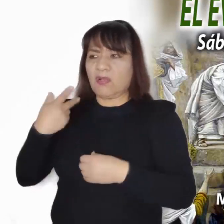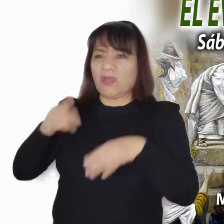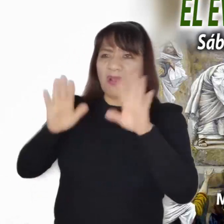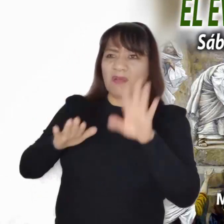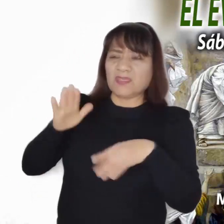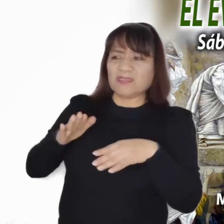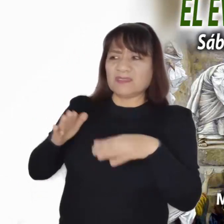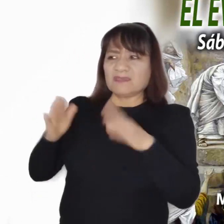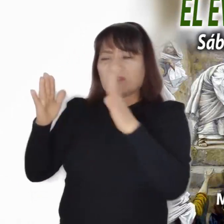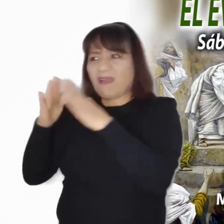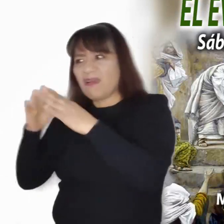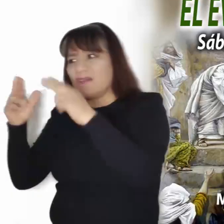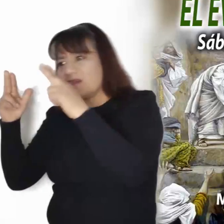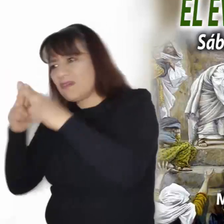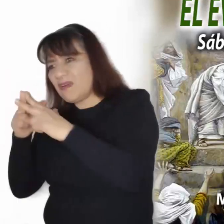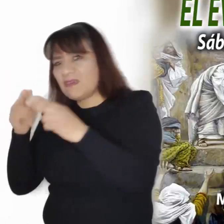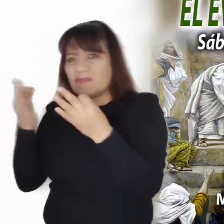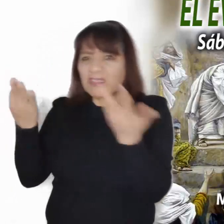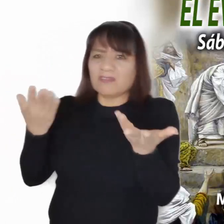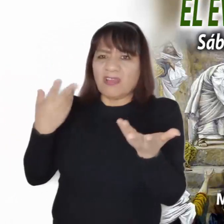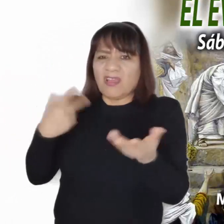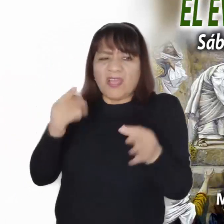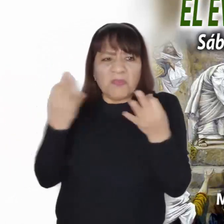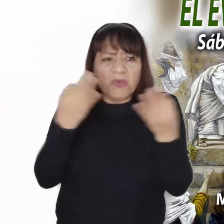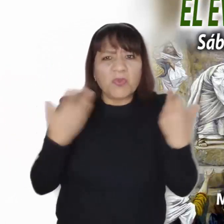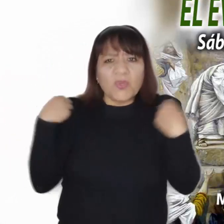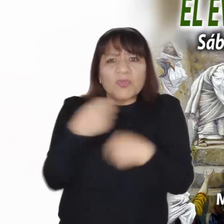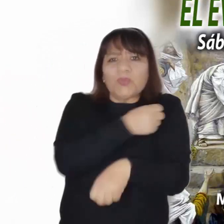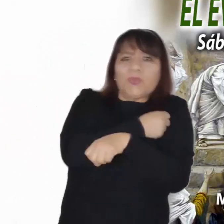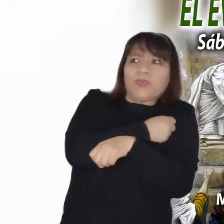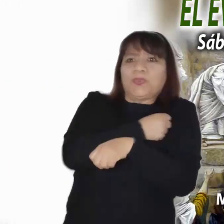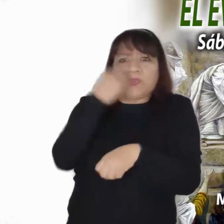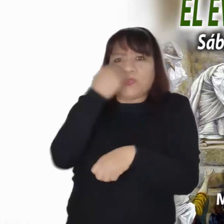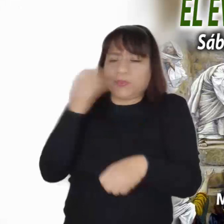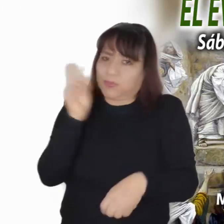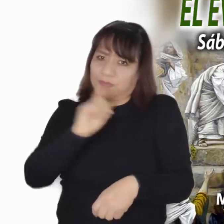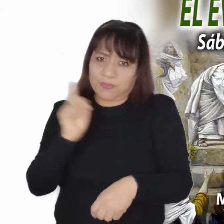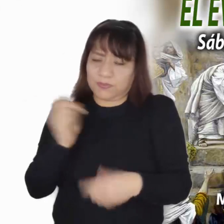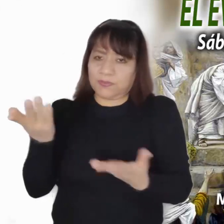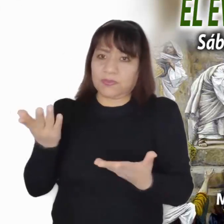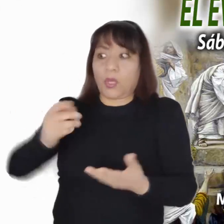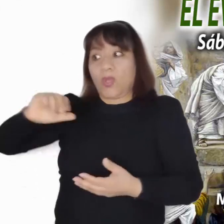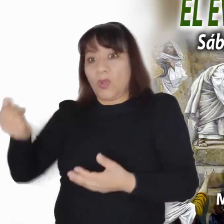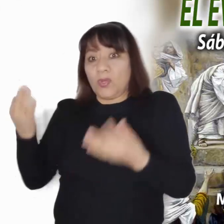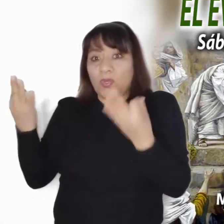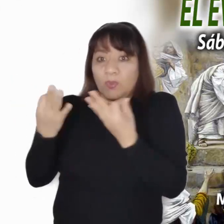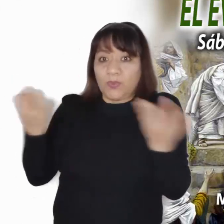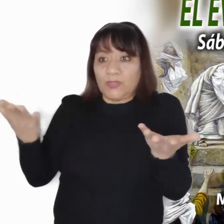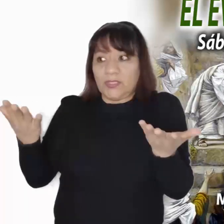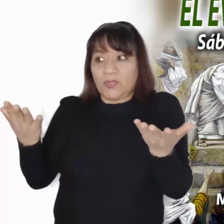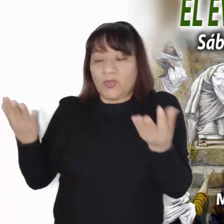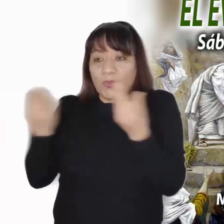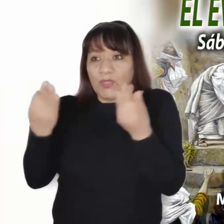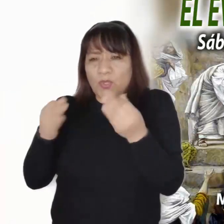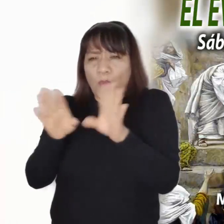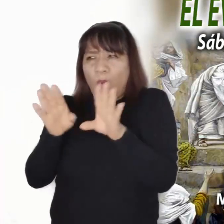nuestras casas? Y no nos refiero al frío que nos han traído los diferentes temporales, sino al frío del